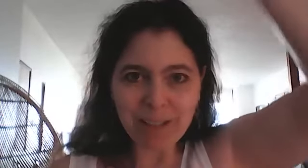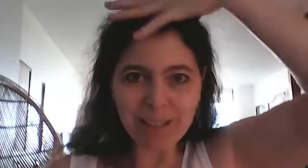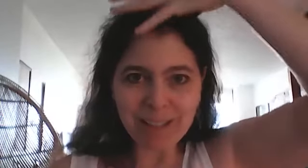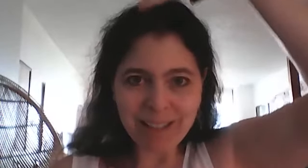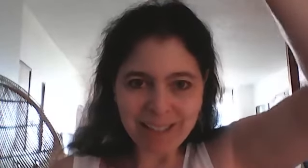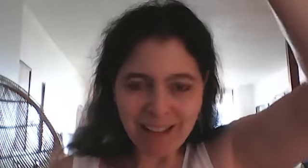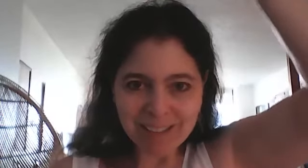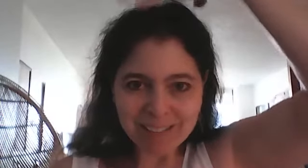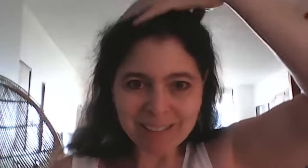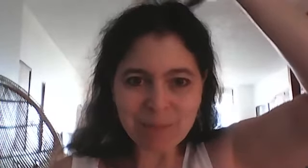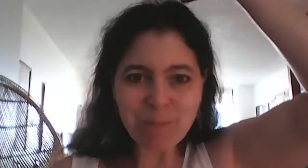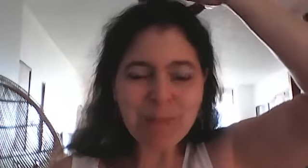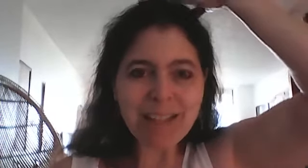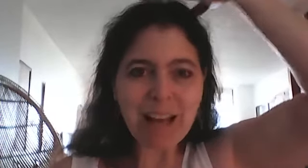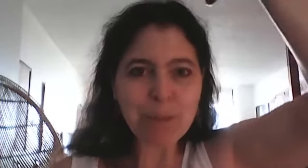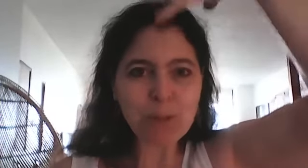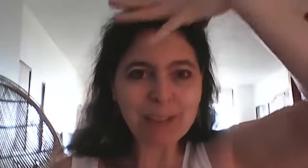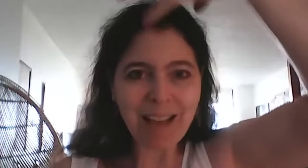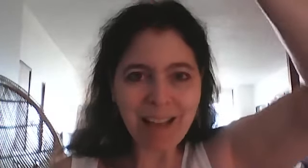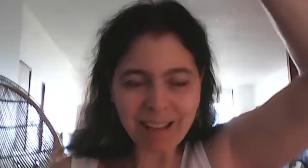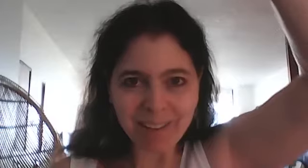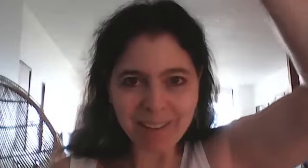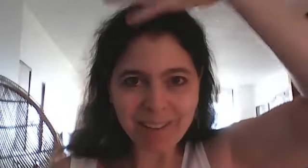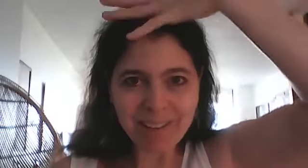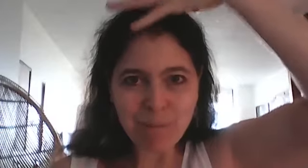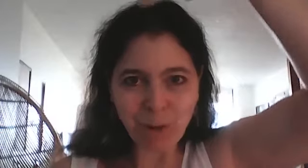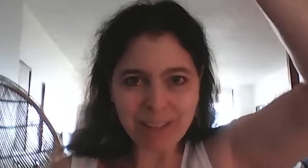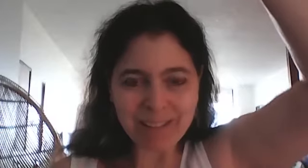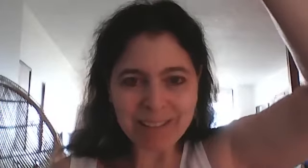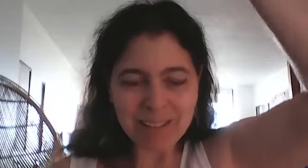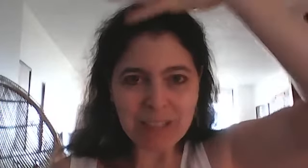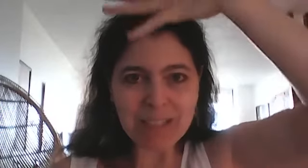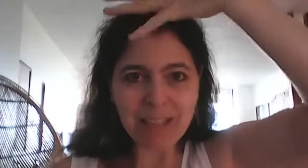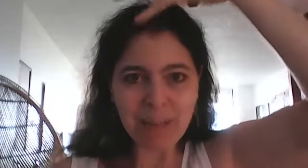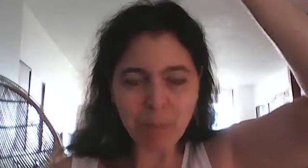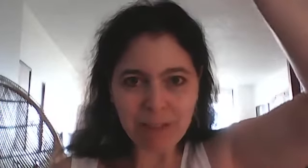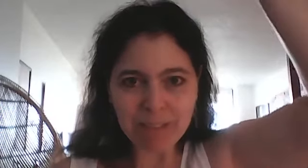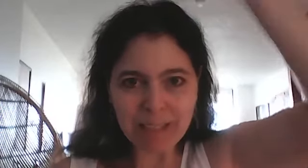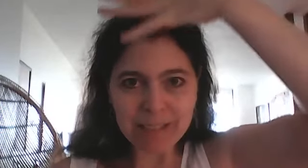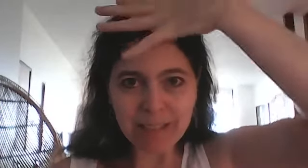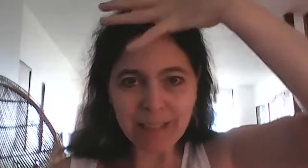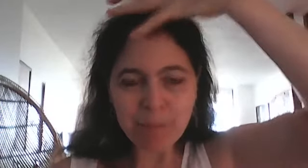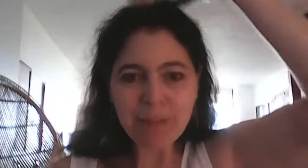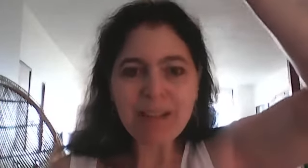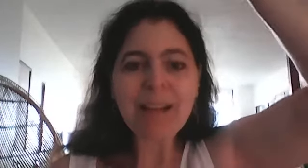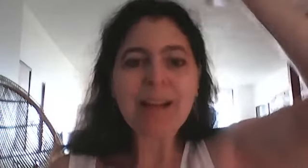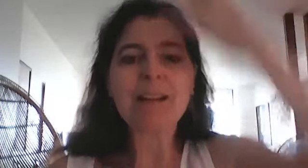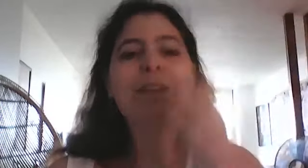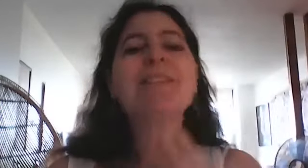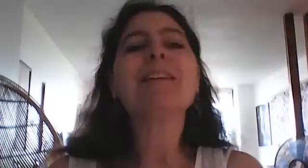les glandes idéales pituitaires pour les désintoxiquer pour les vitaliser le